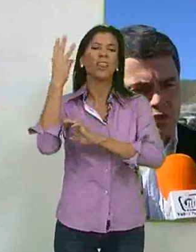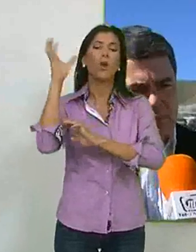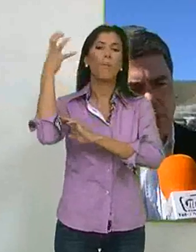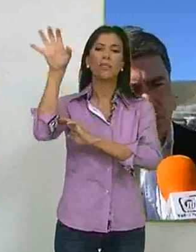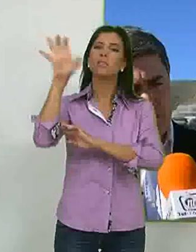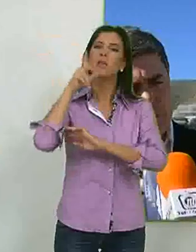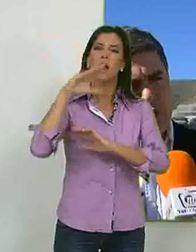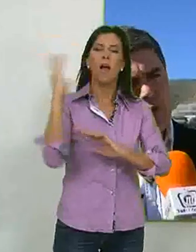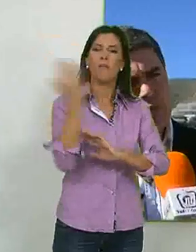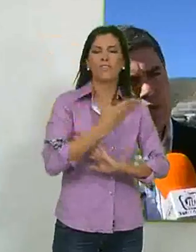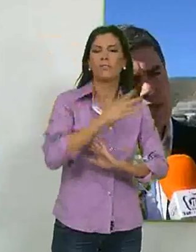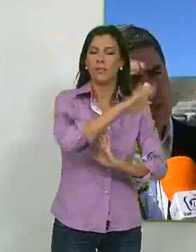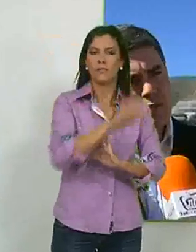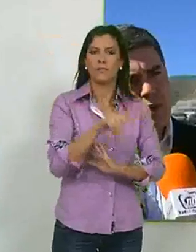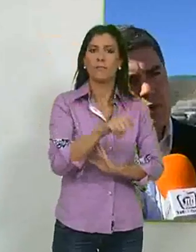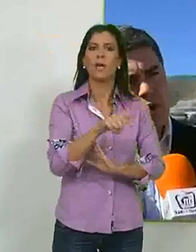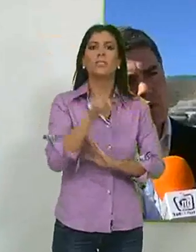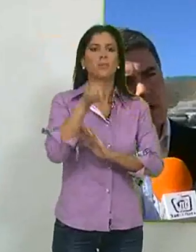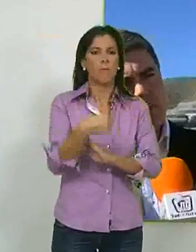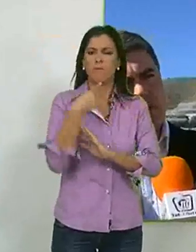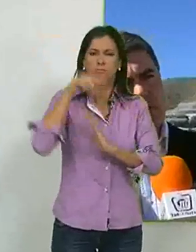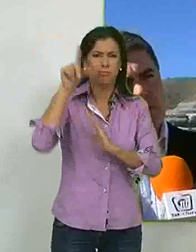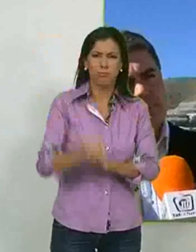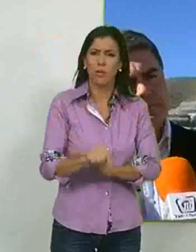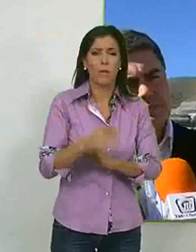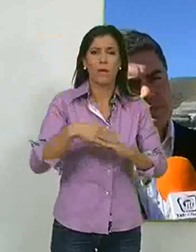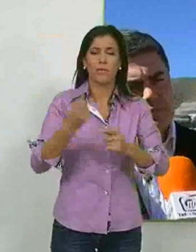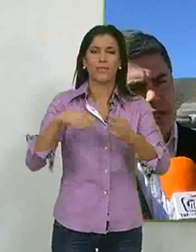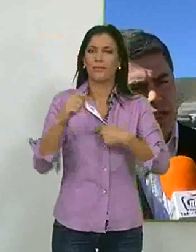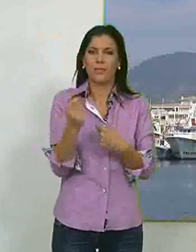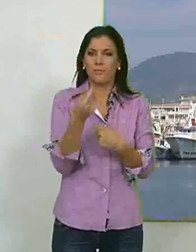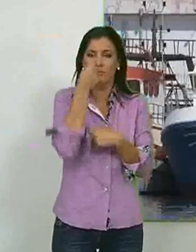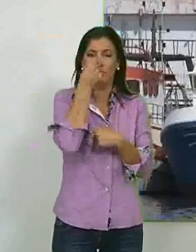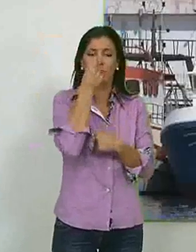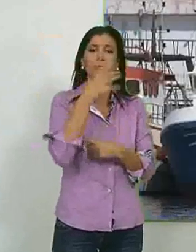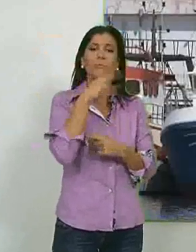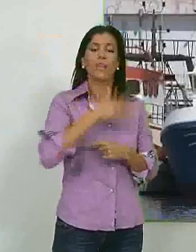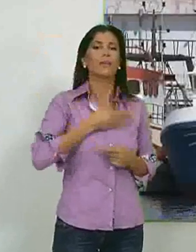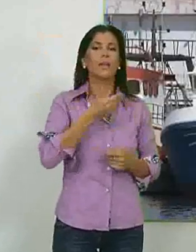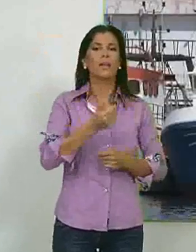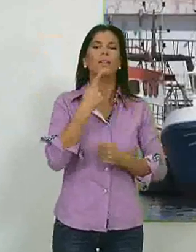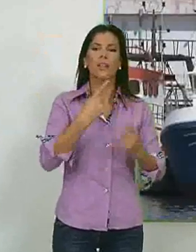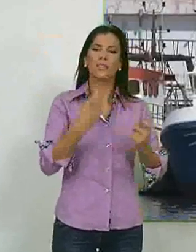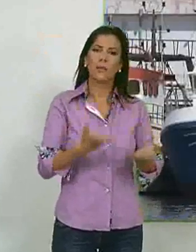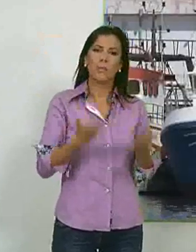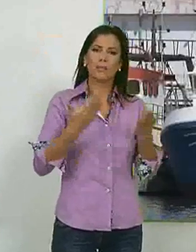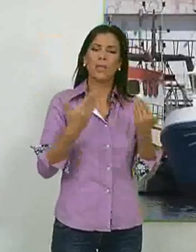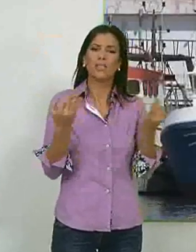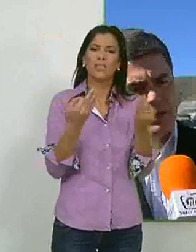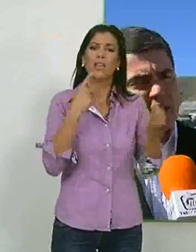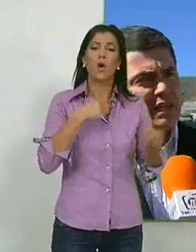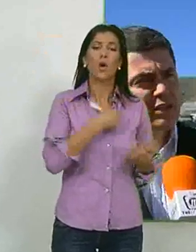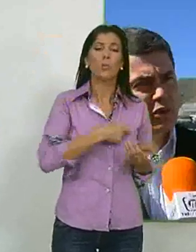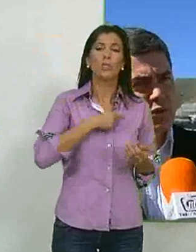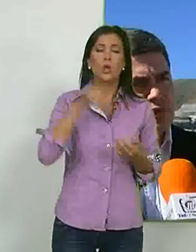países que dañan la imagen y devalúan los precios de nuestra pesca. El alcalde ha incidido en la necesidad de